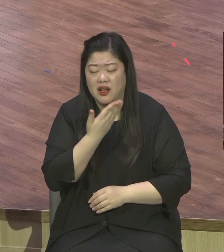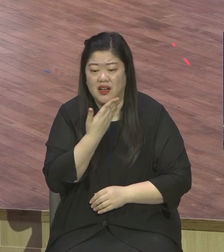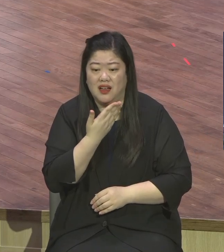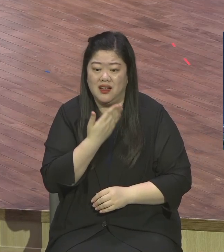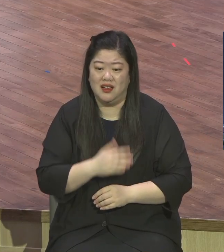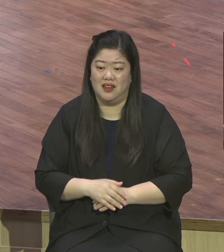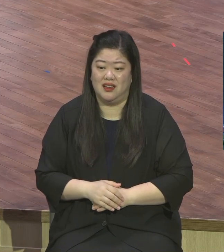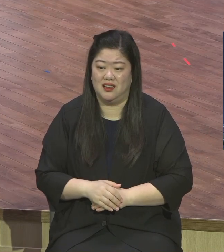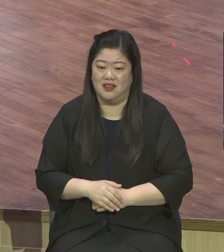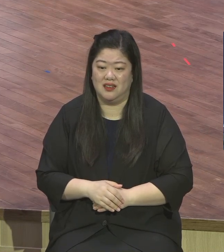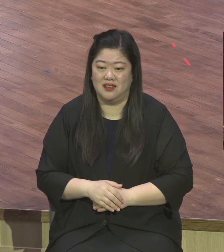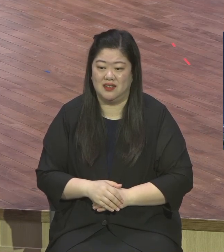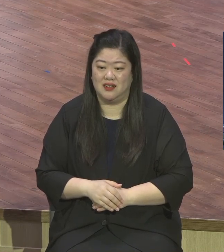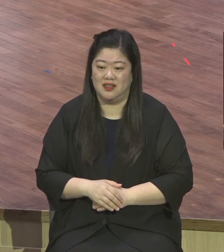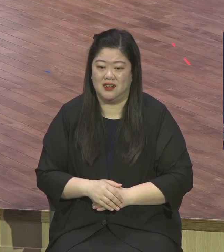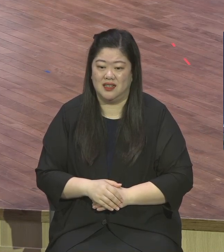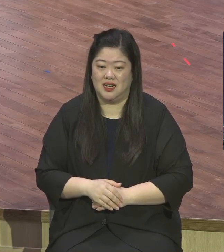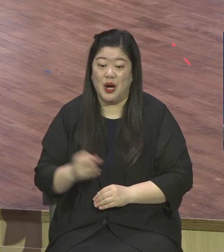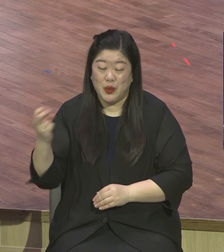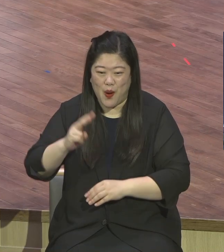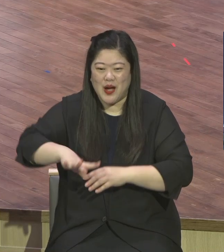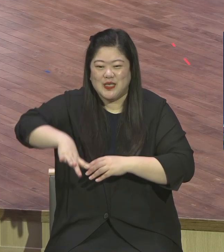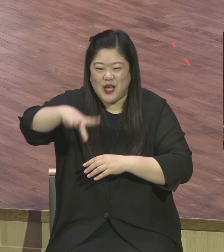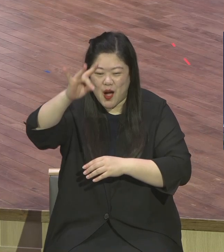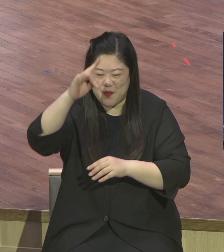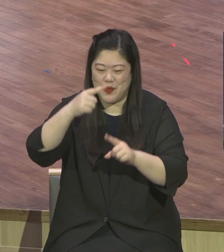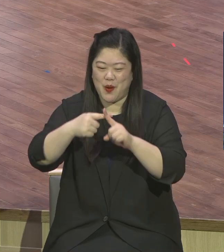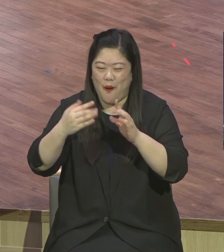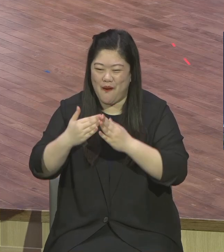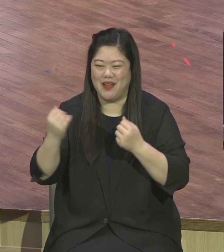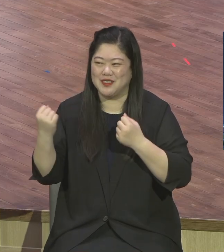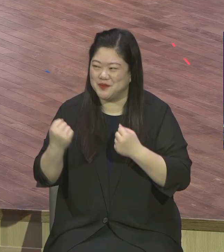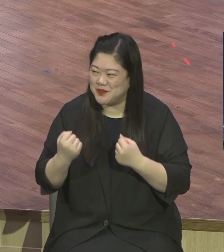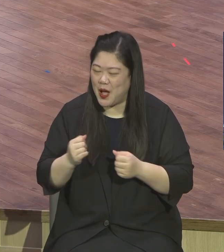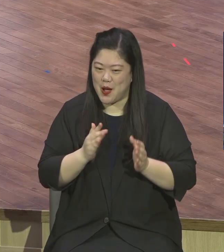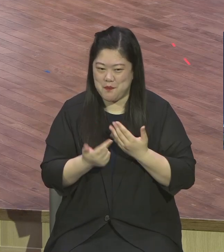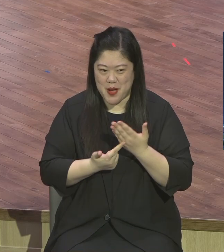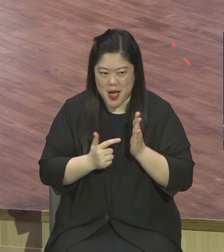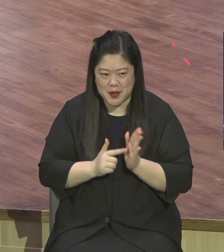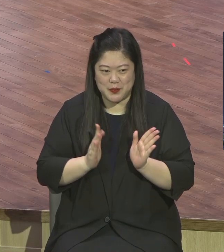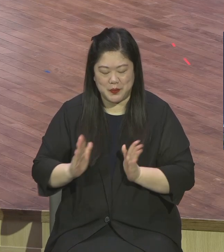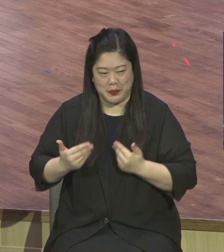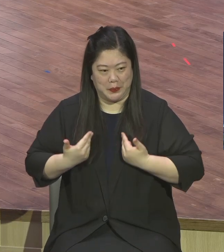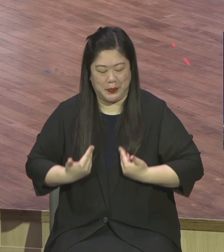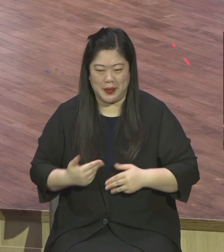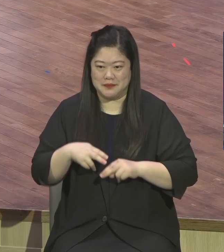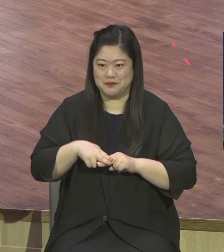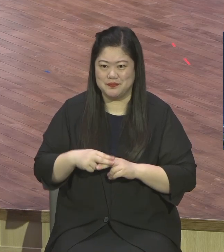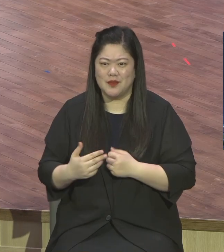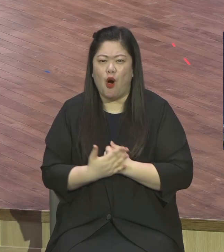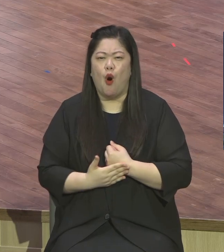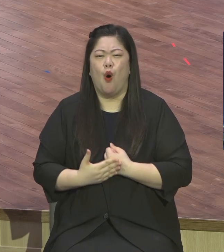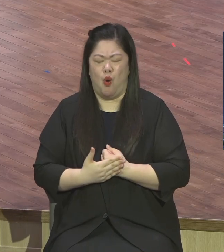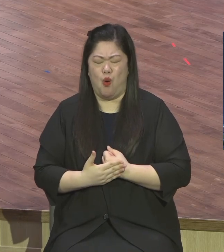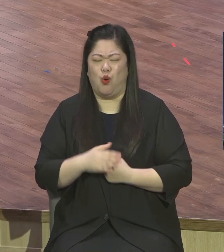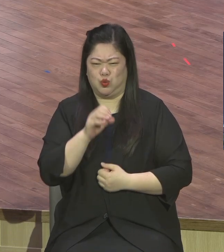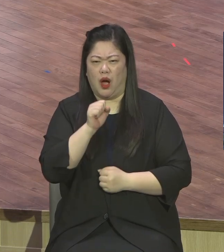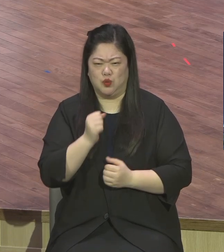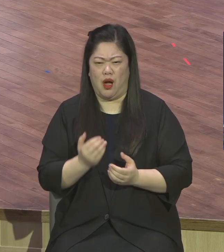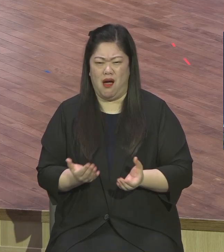다시는 교회 오고 싶지 않는 마음으로 집어넣어버려요 여기 속게 되면 영적